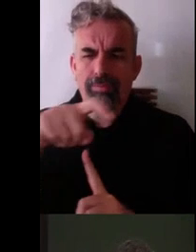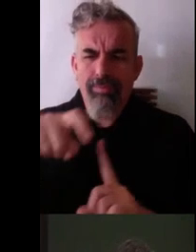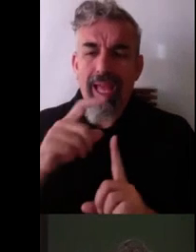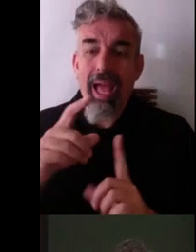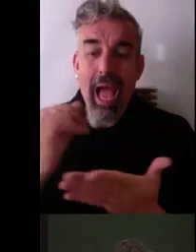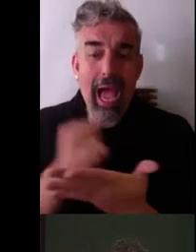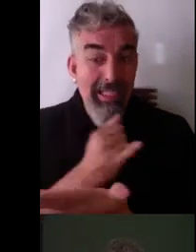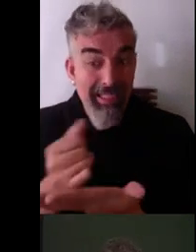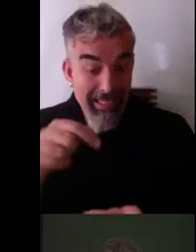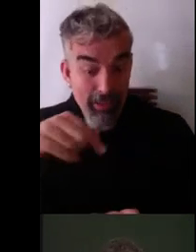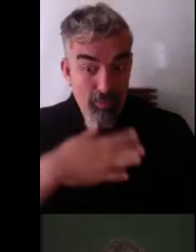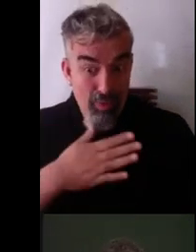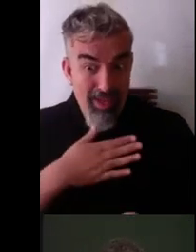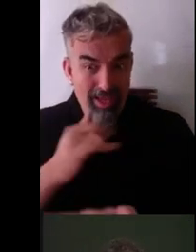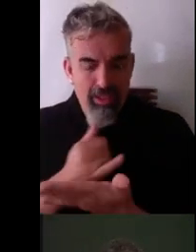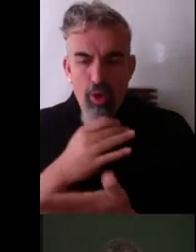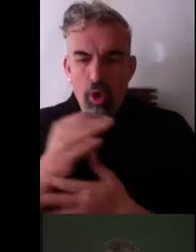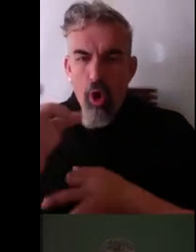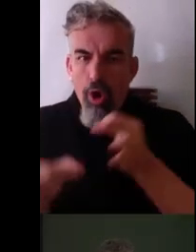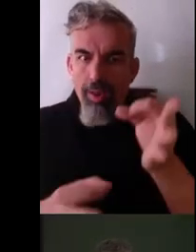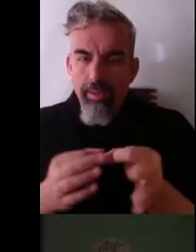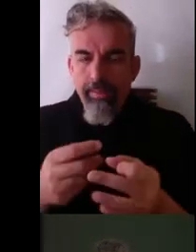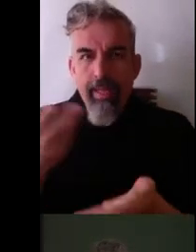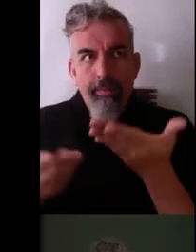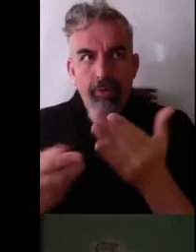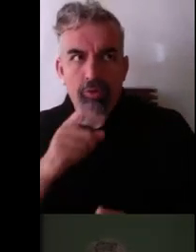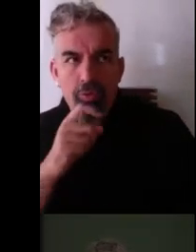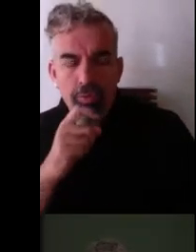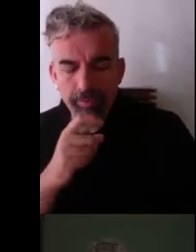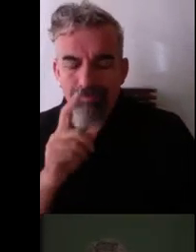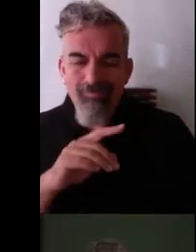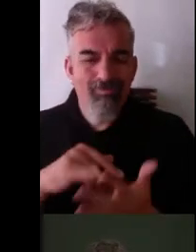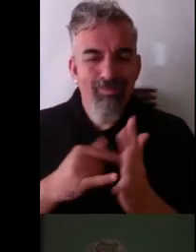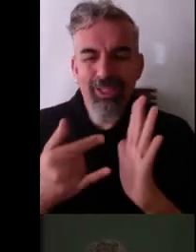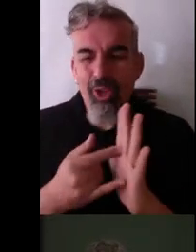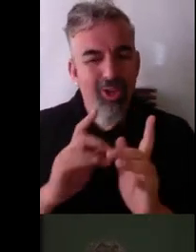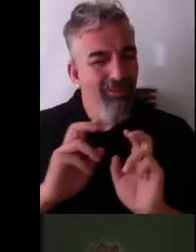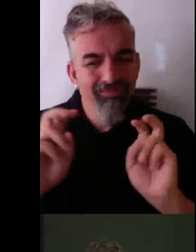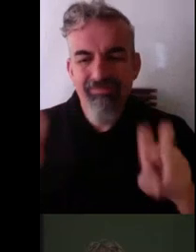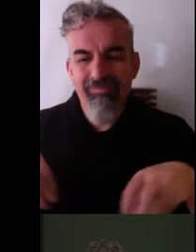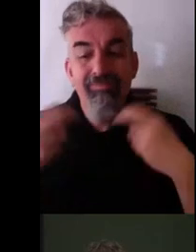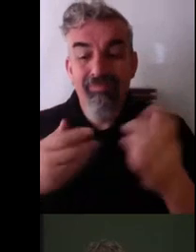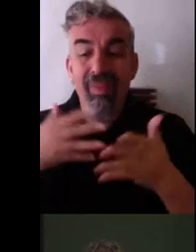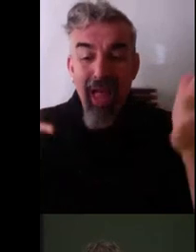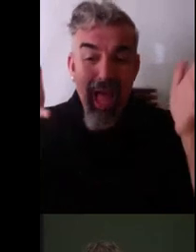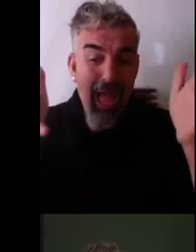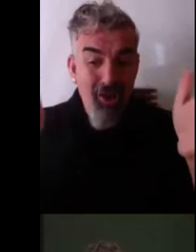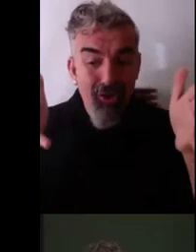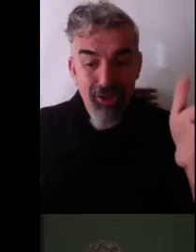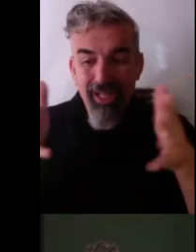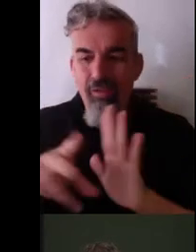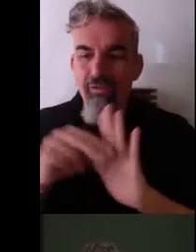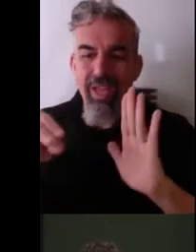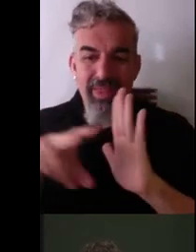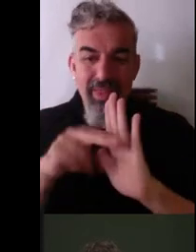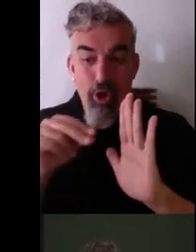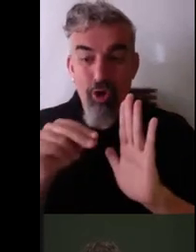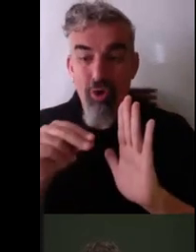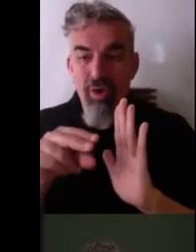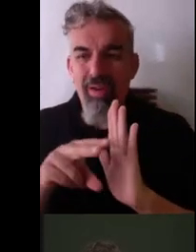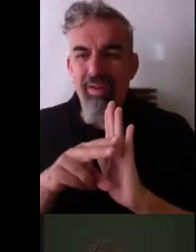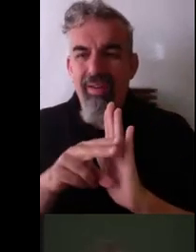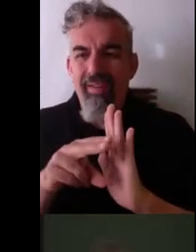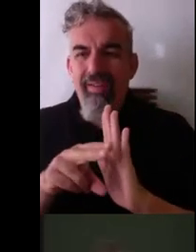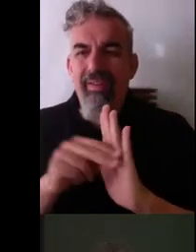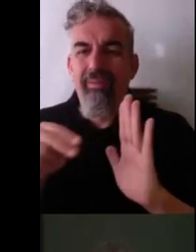asignatura y replanificar y cambiar la metodología os recomiendo que veáis un vídeo de uno de